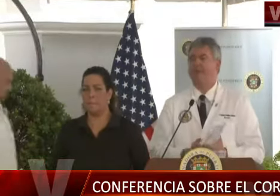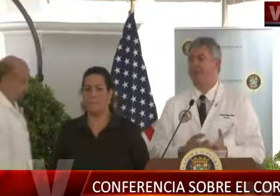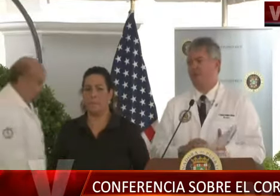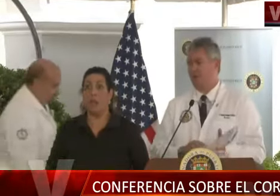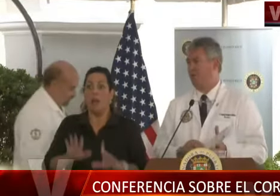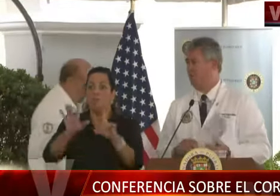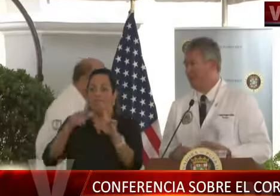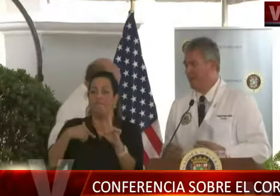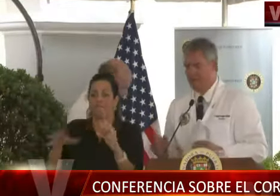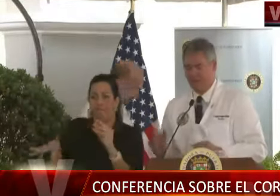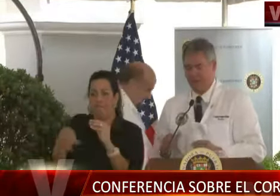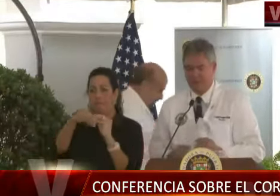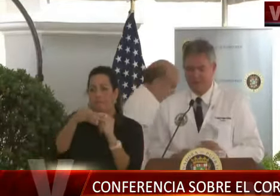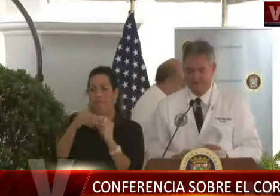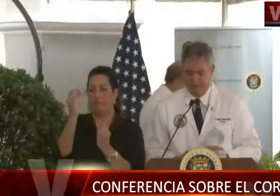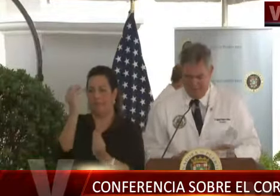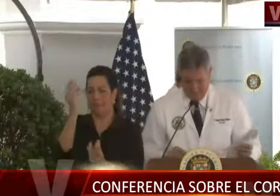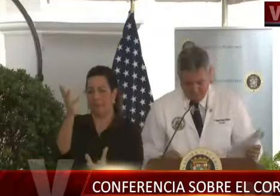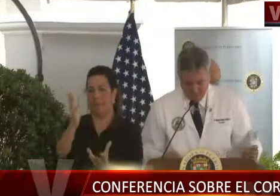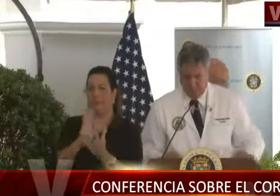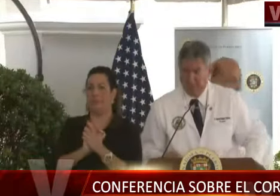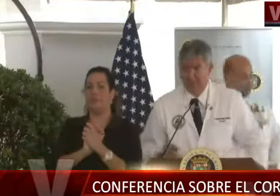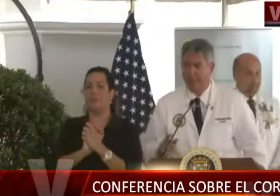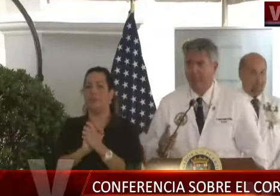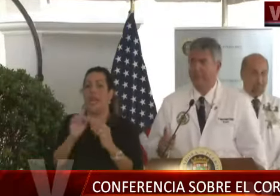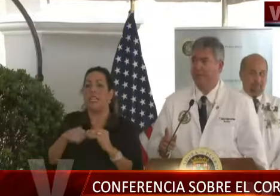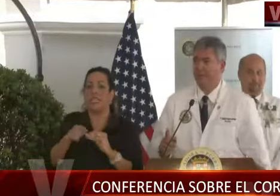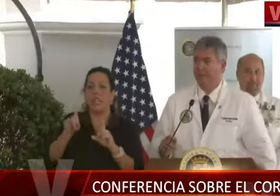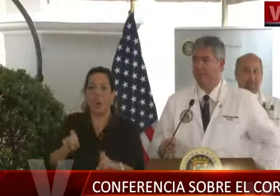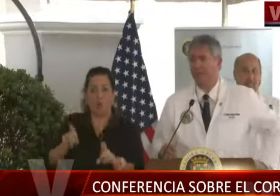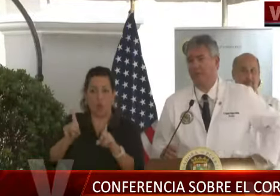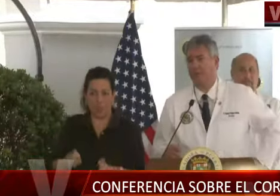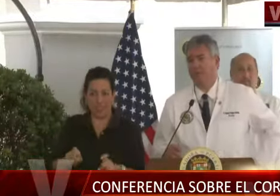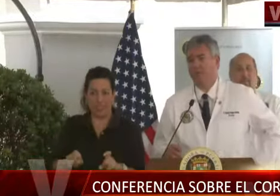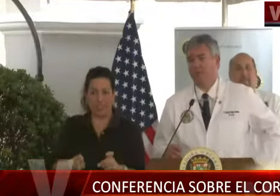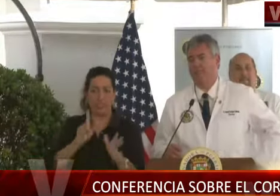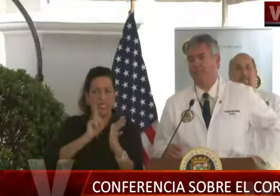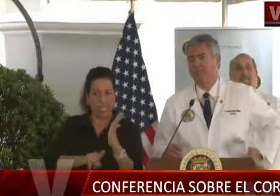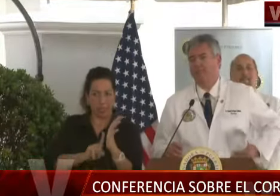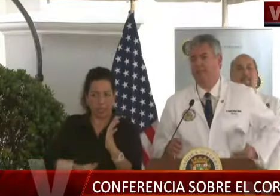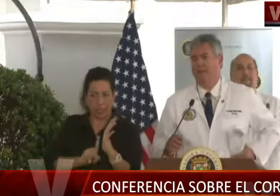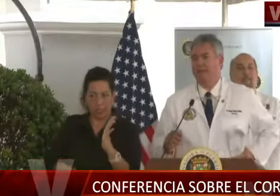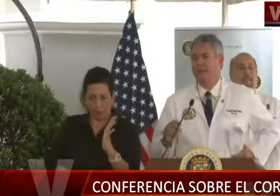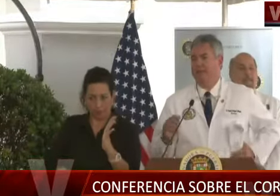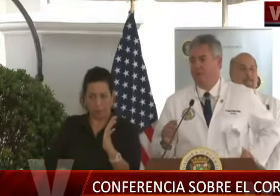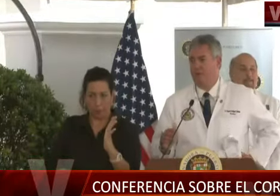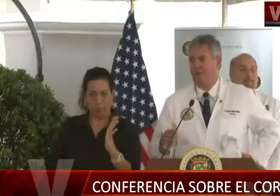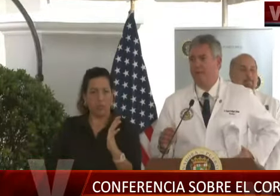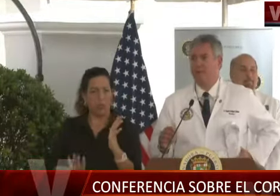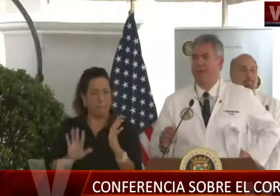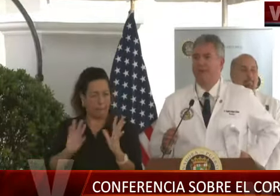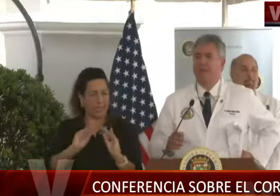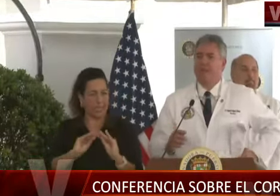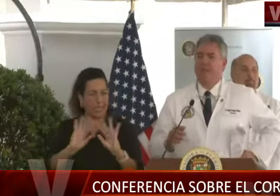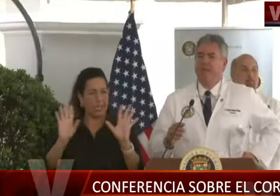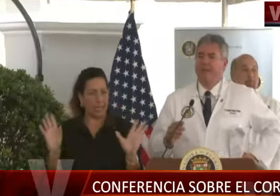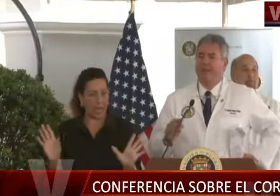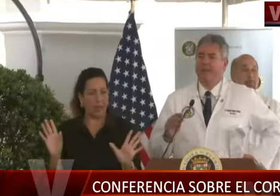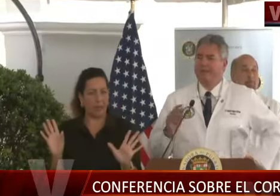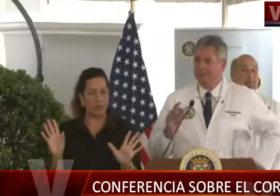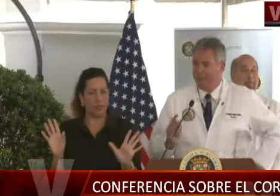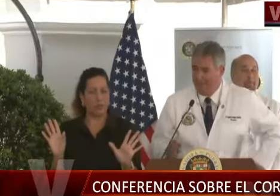Ah, quiero comentar algo más sobre las pruebas de cernimiento. Quiero estar claro aquí de que